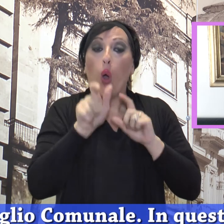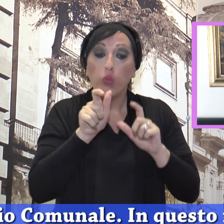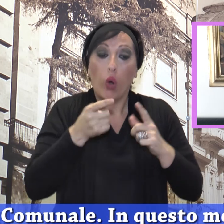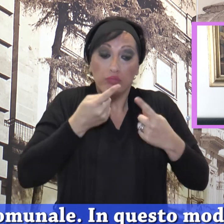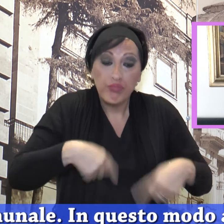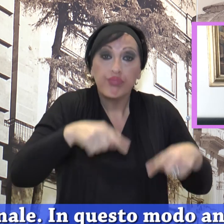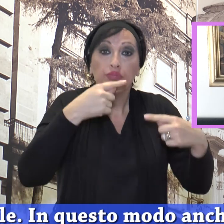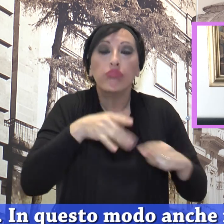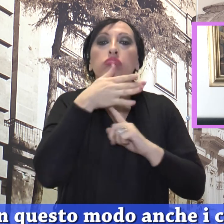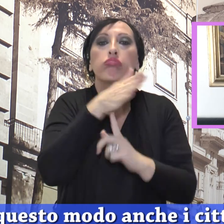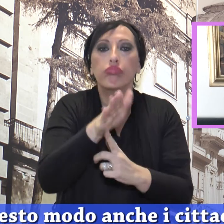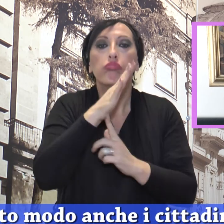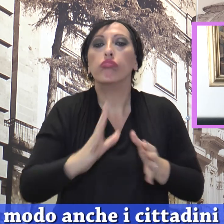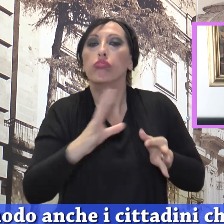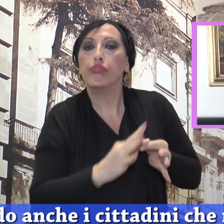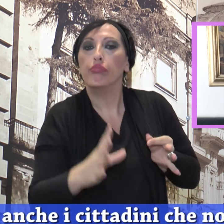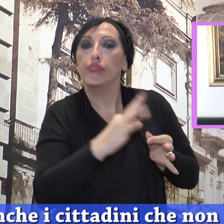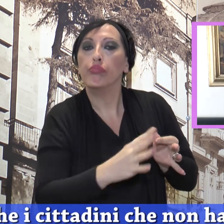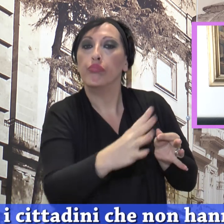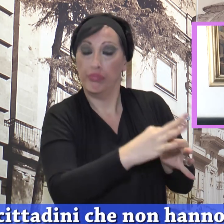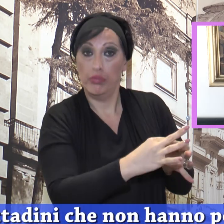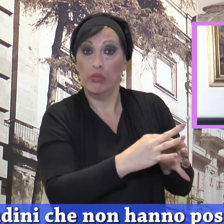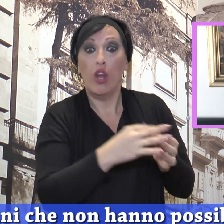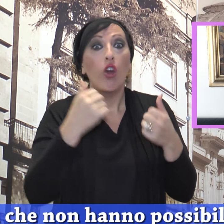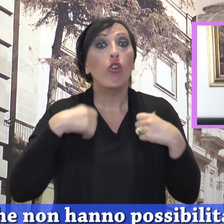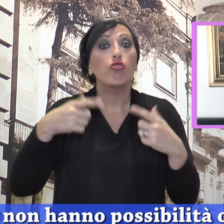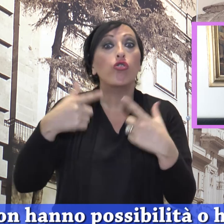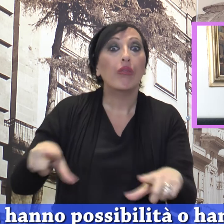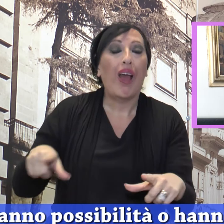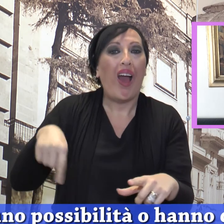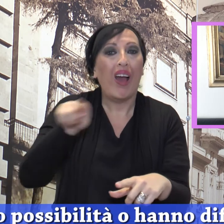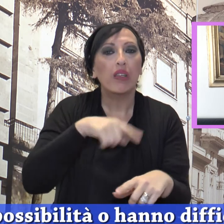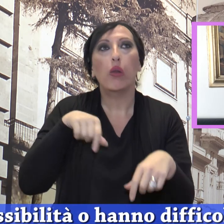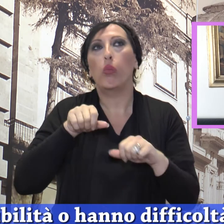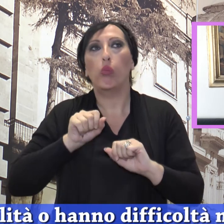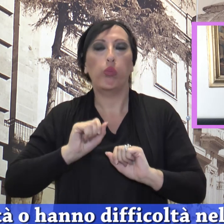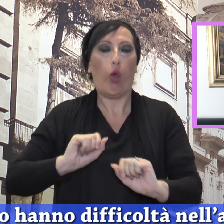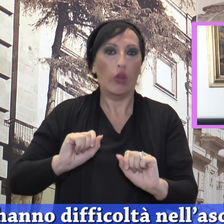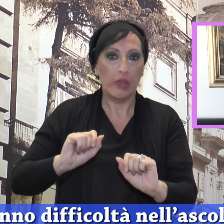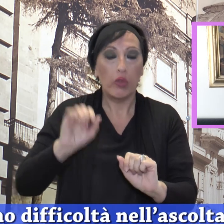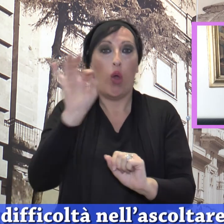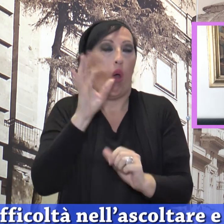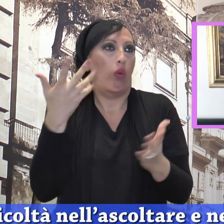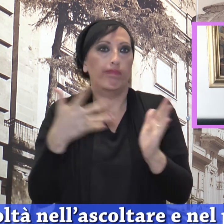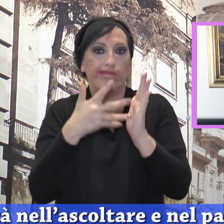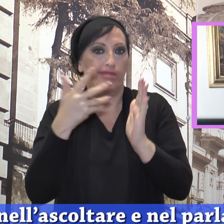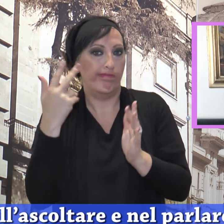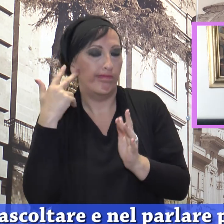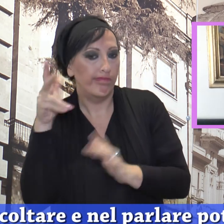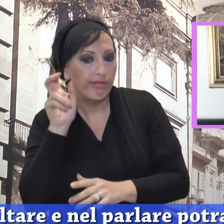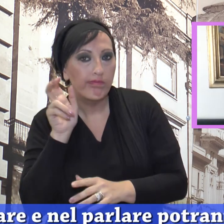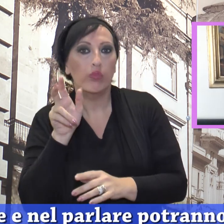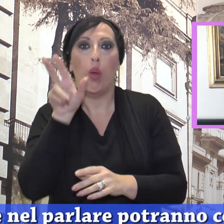anche i cittadini che non hanno possibilità o difficoltà nell'ascoltare e nel parlare